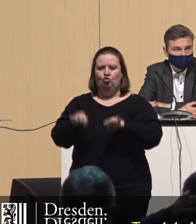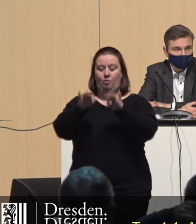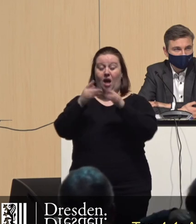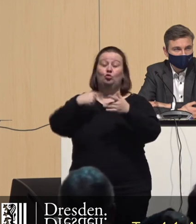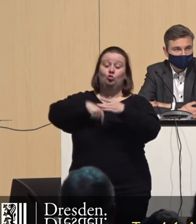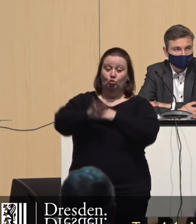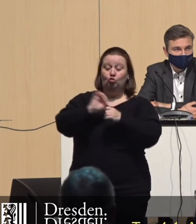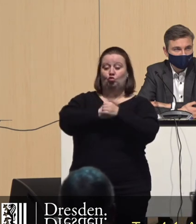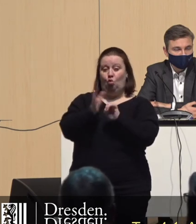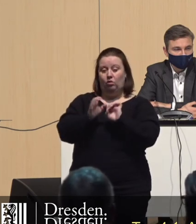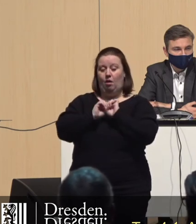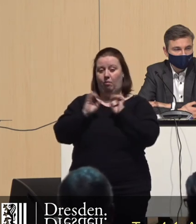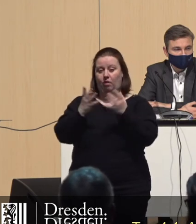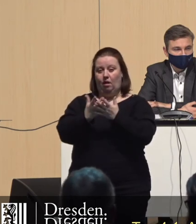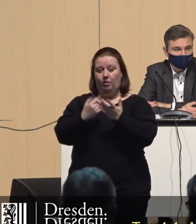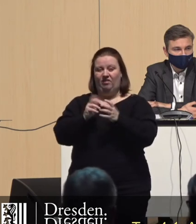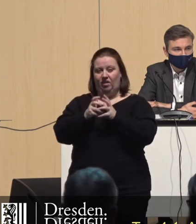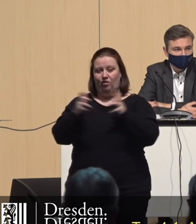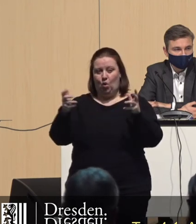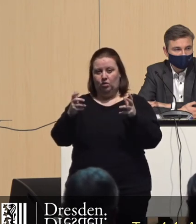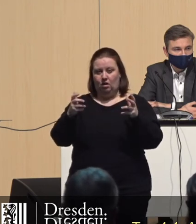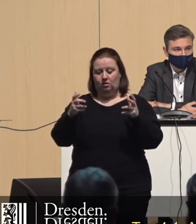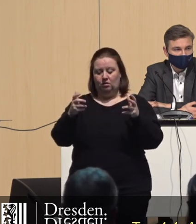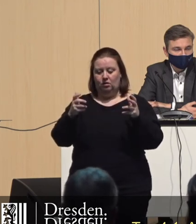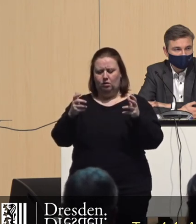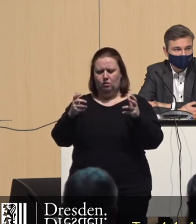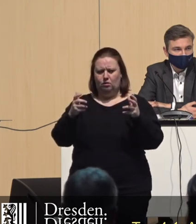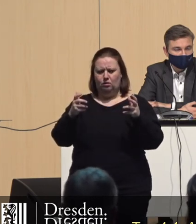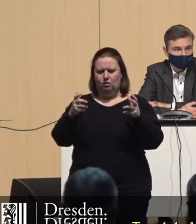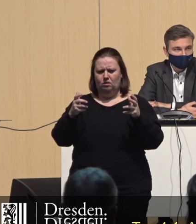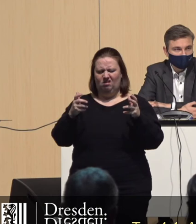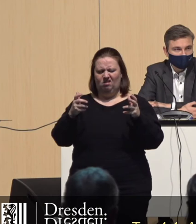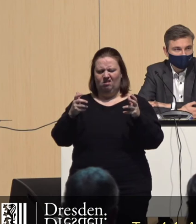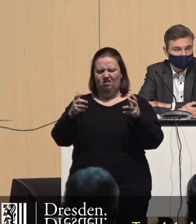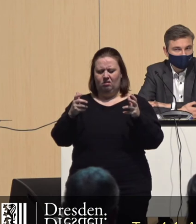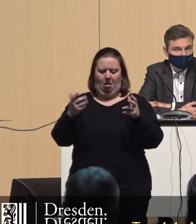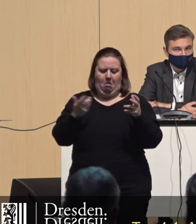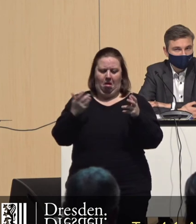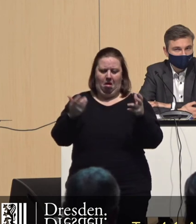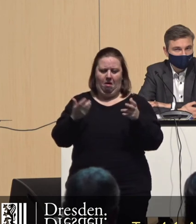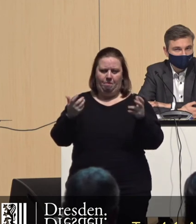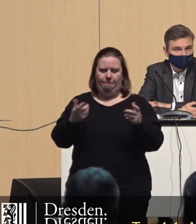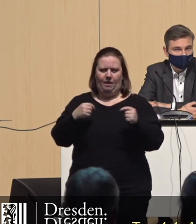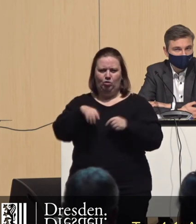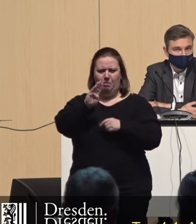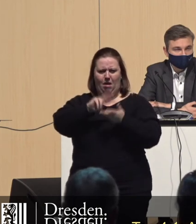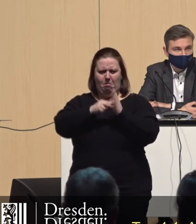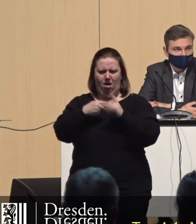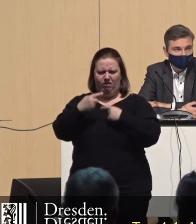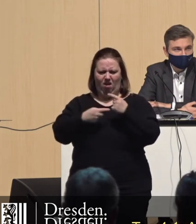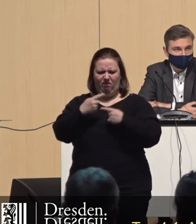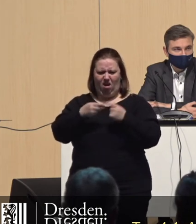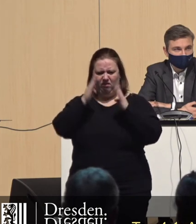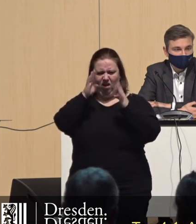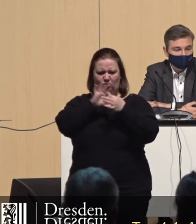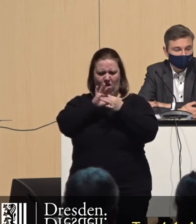die Corona-Pandemie hat es sich vergrößert, inwiefern es unvorhersehbar ist, dass im B-Plan-Verfahren fachliche